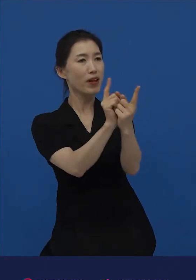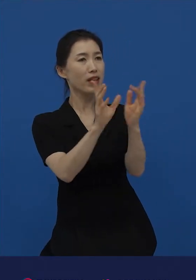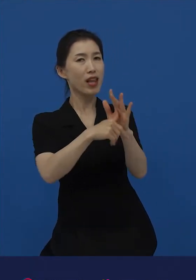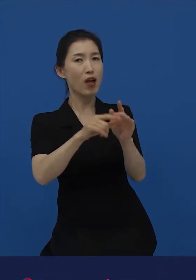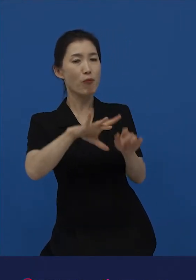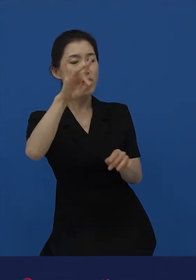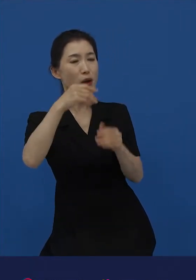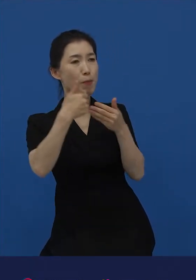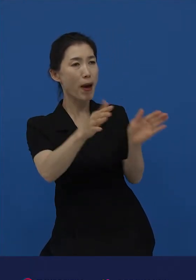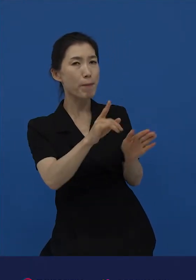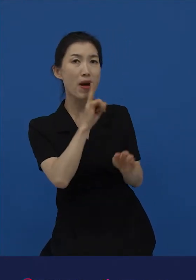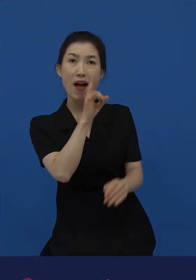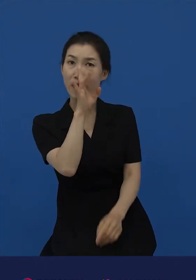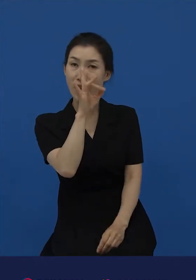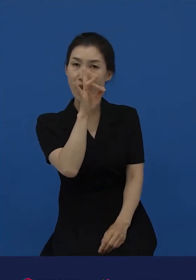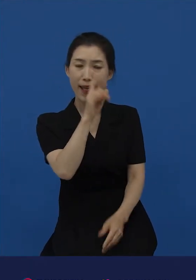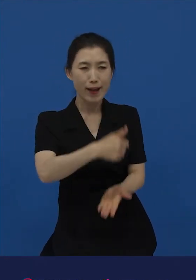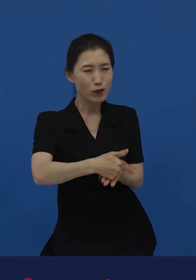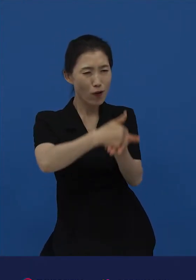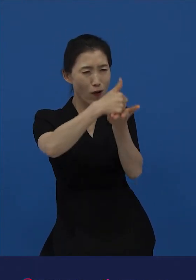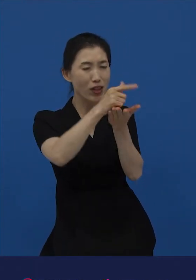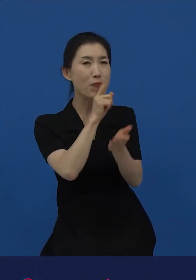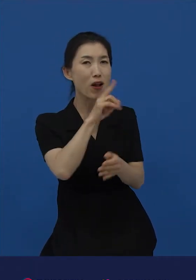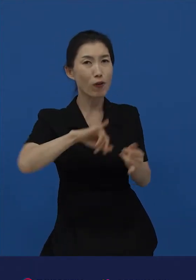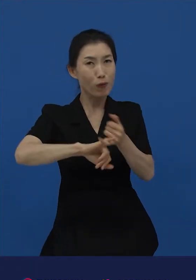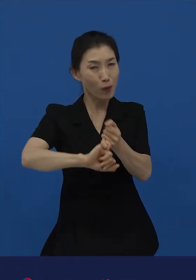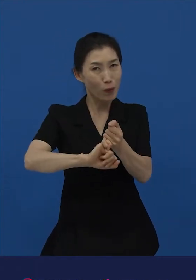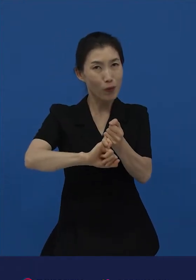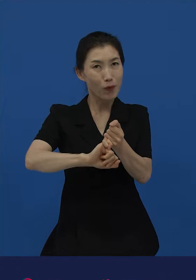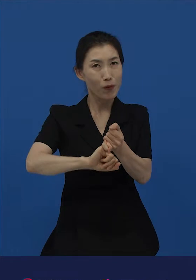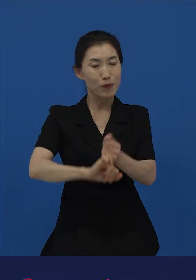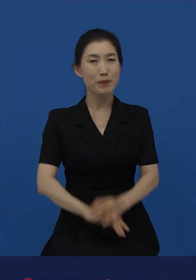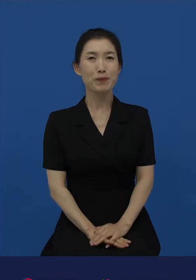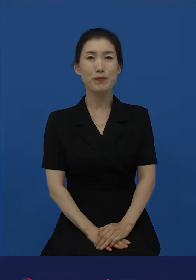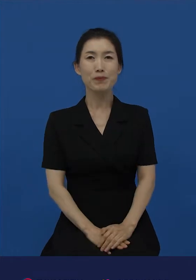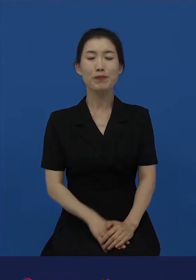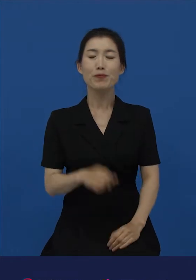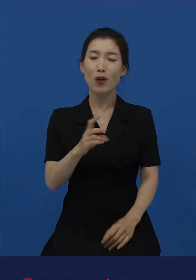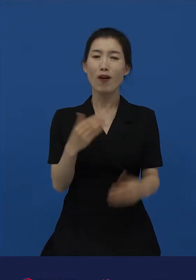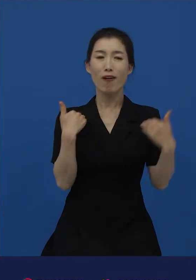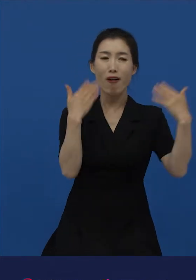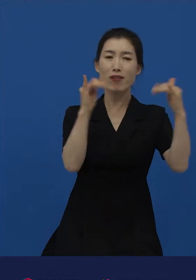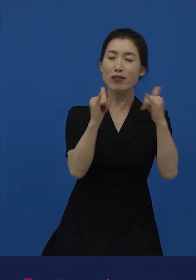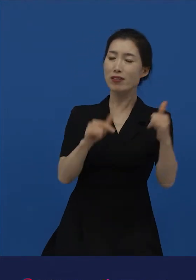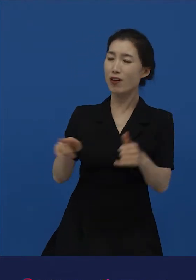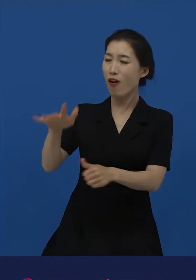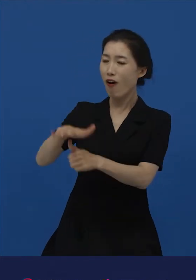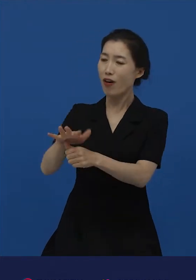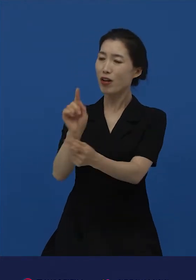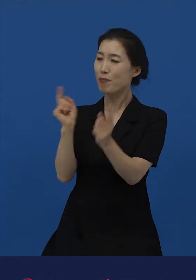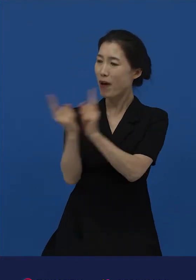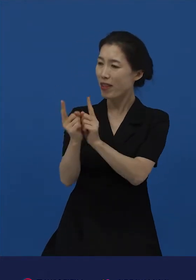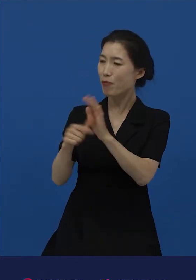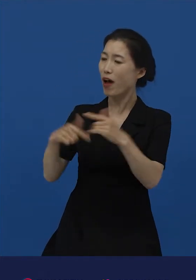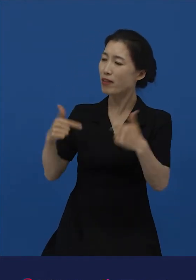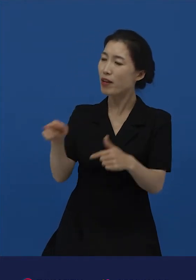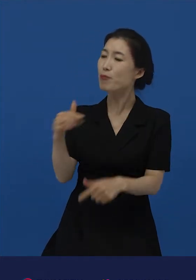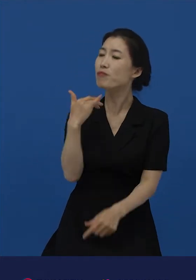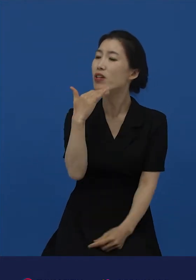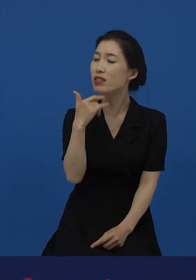아이들이 어른에게 꼭 존댓말을 써야 하는 것일까? 왜 어른들은 아이를 만나면 꼭 몇 살이냐고 물어보는